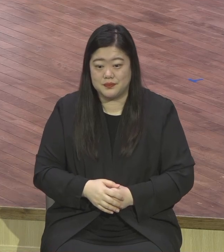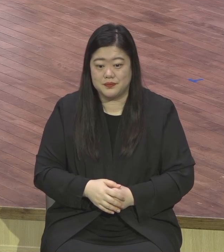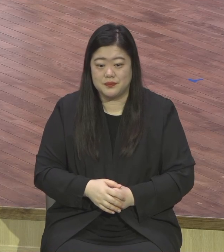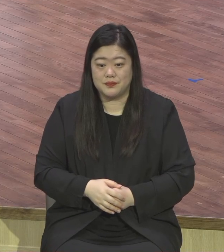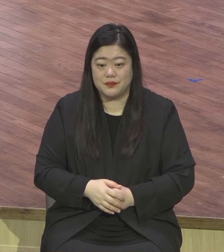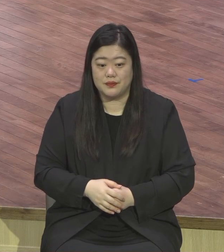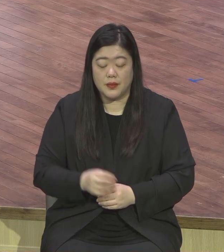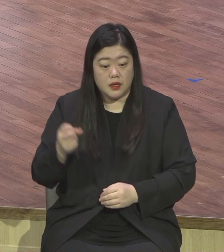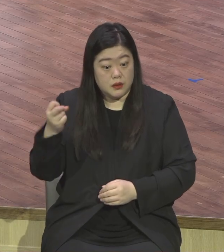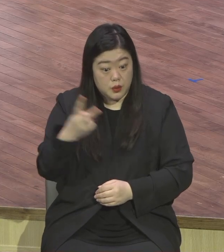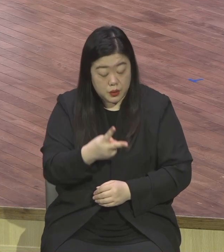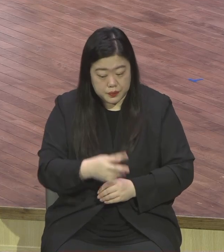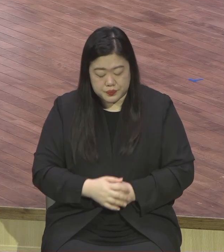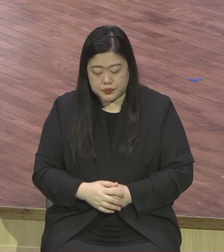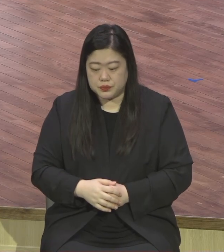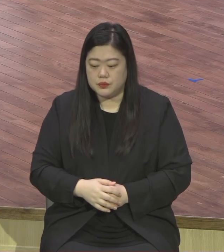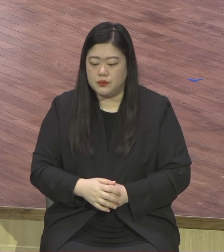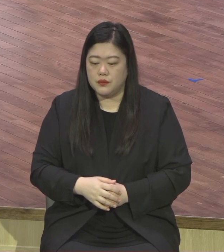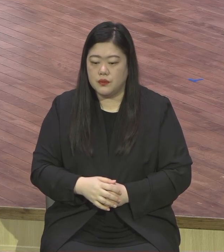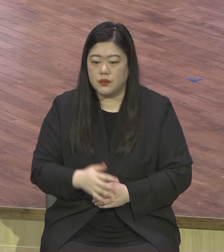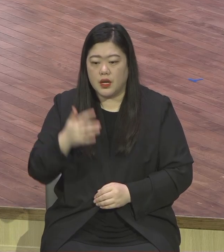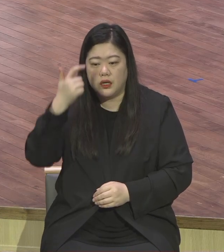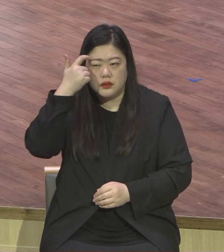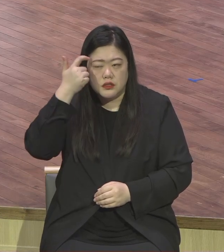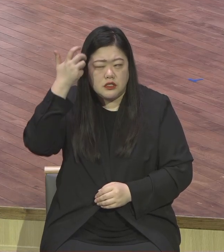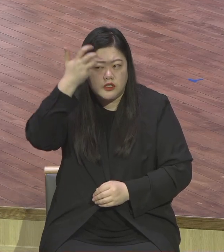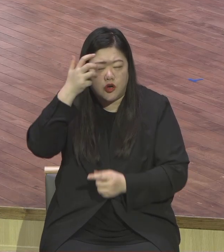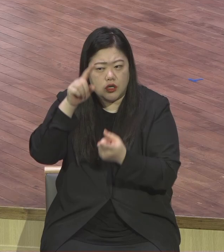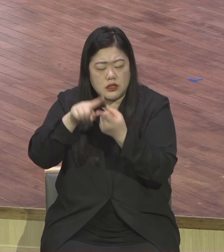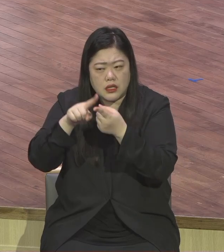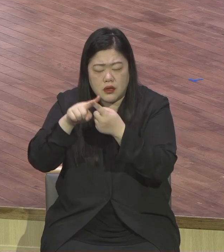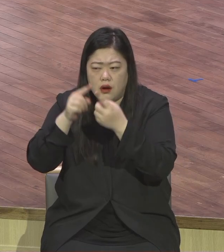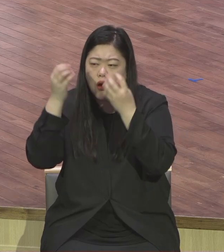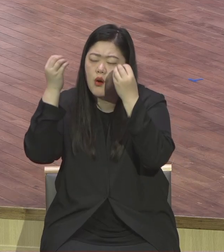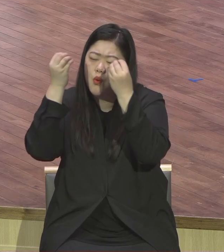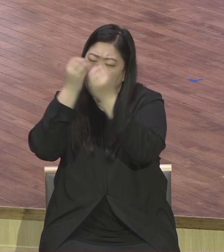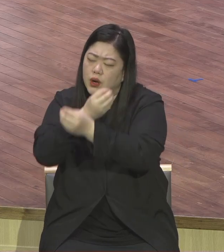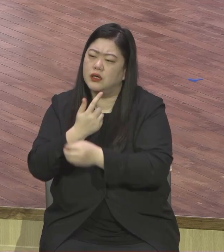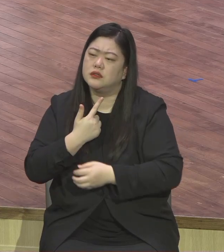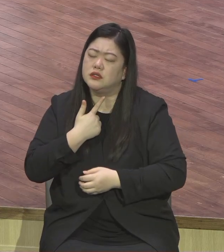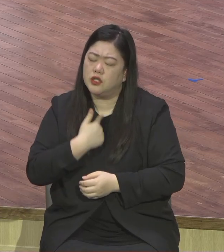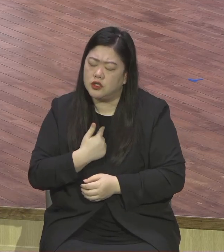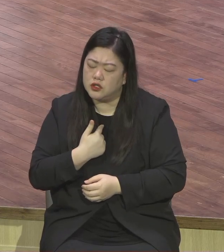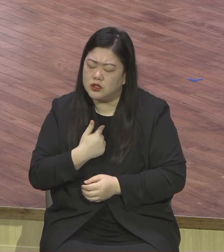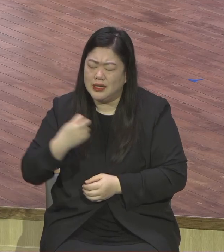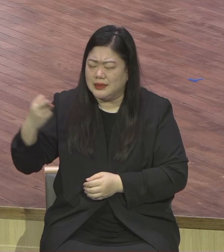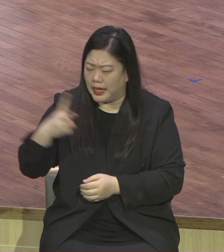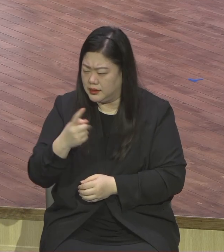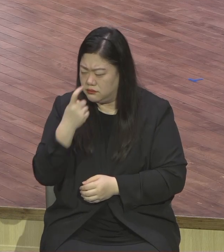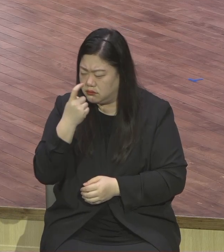여전히 영적 오해 가운데 있는 불신 영혼들을